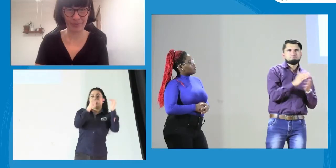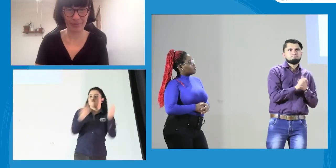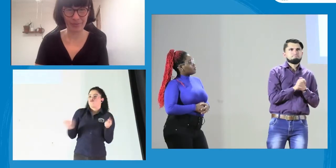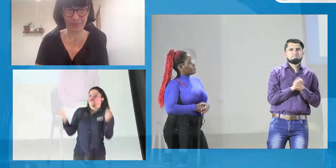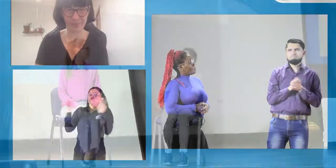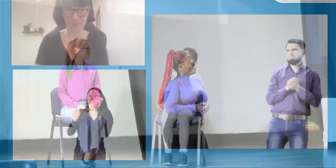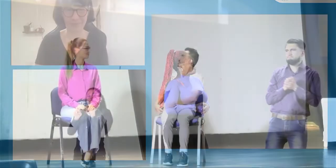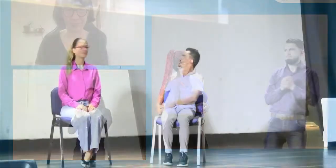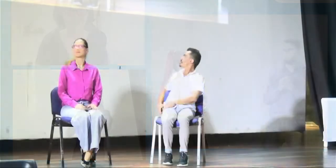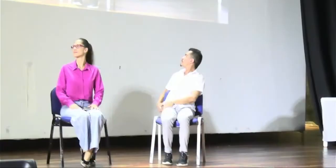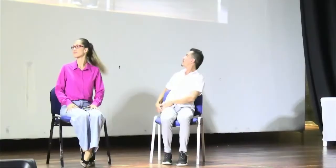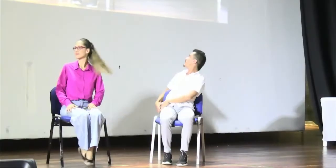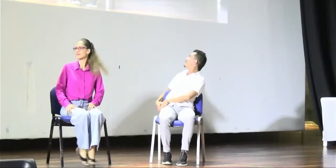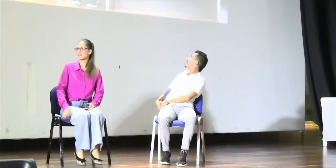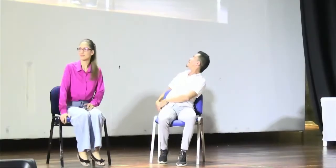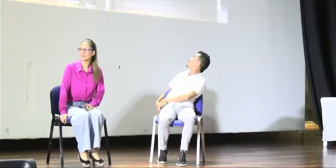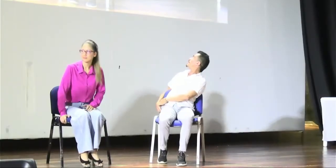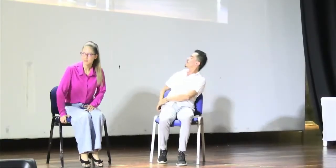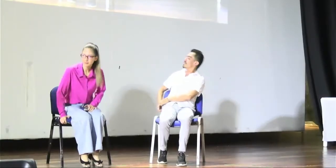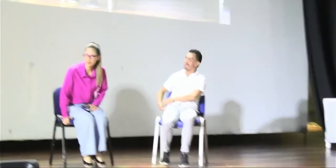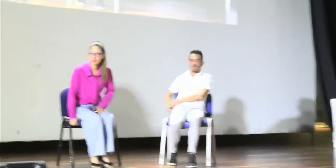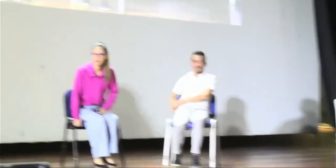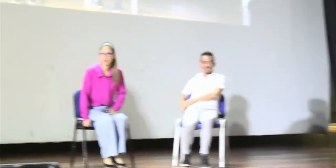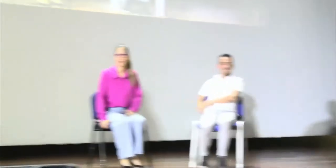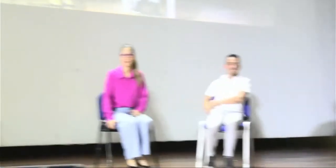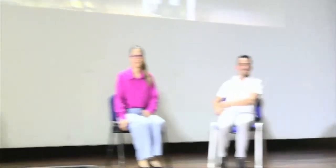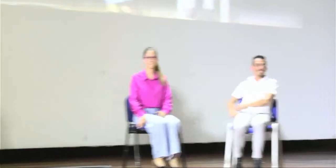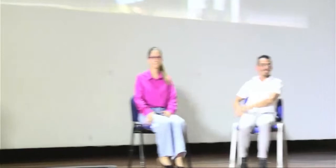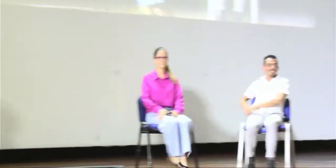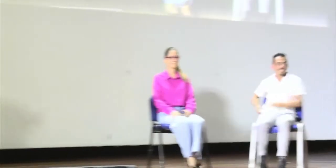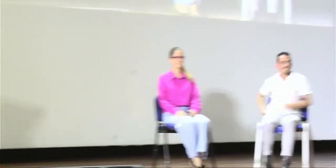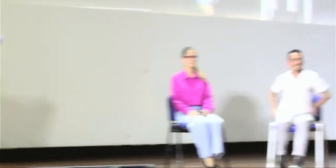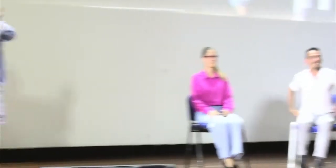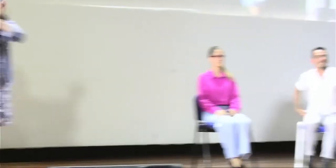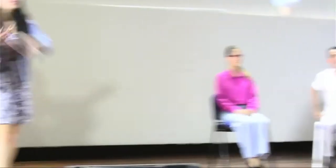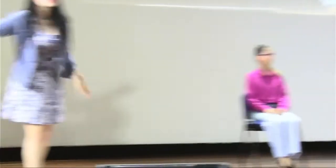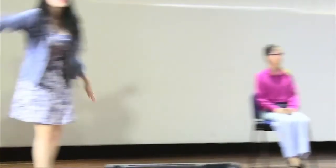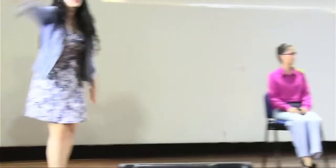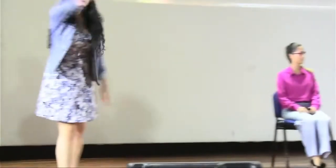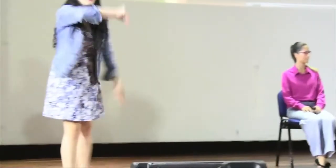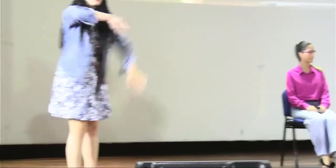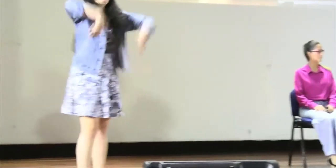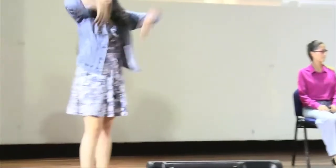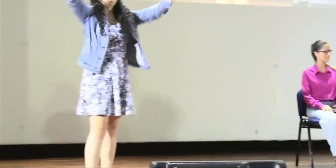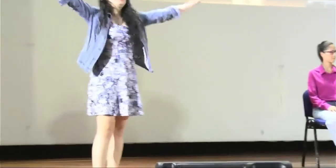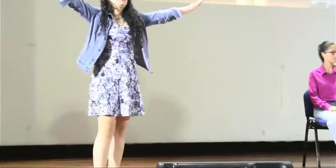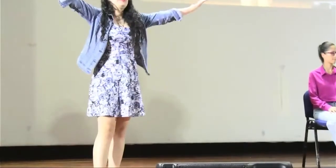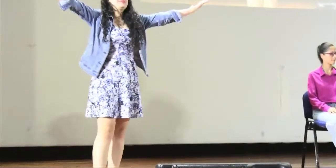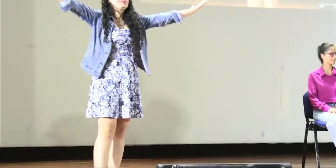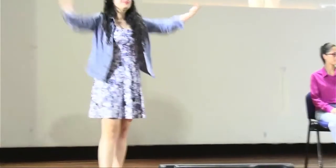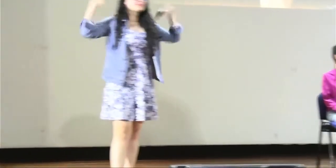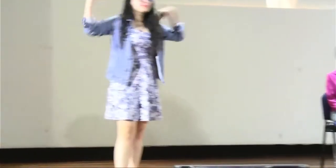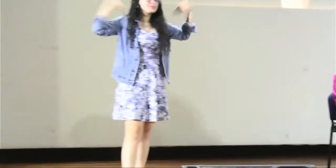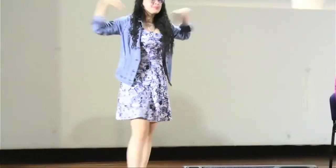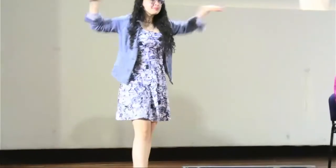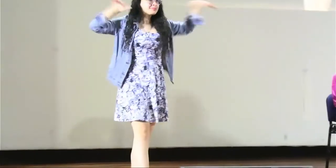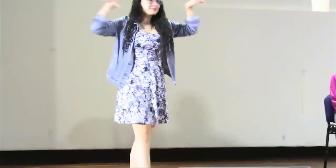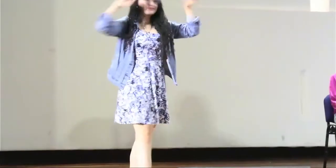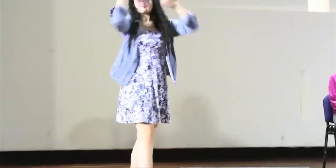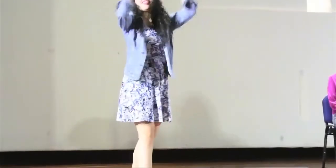Tarim, por favor. Bien, perfecto. ¿Intérprete confirmado? Perfecto. Muy buenas tardes para todos. ¿Cómo